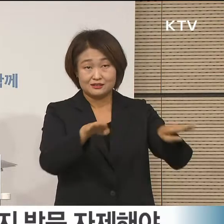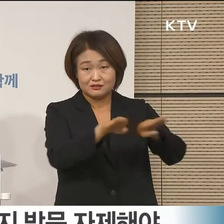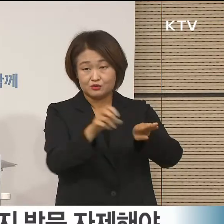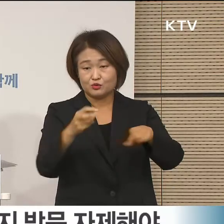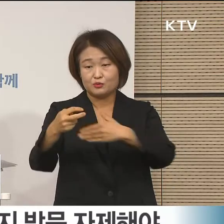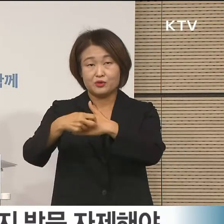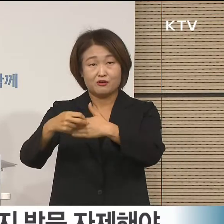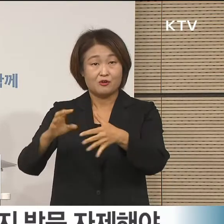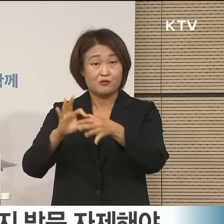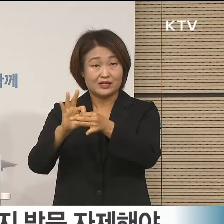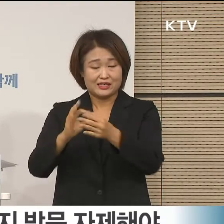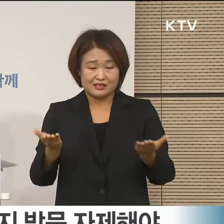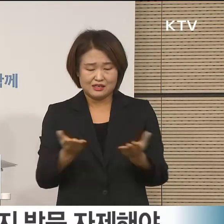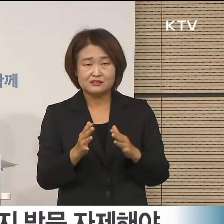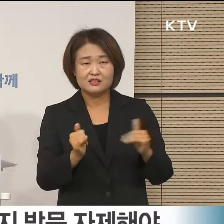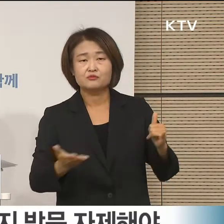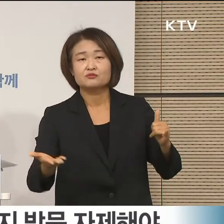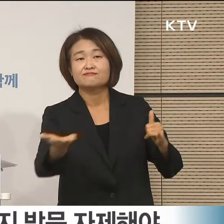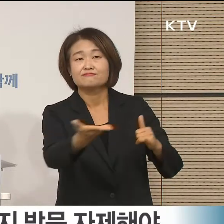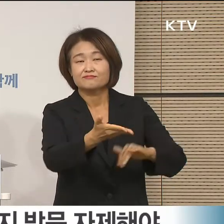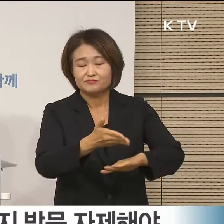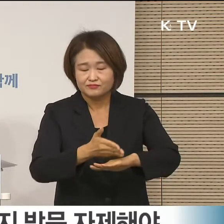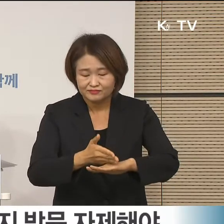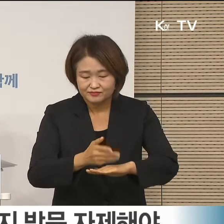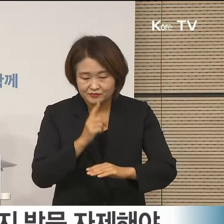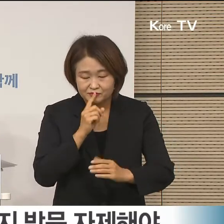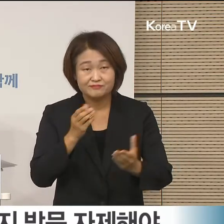관계자분들께 감사의 뜻을 전합니다.